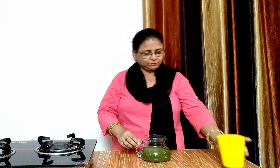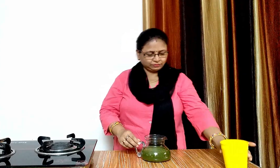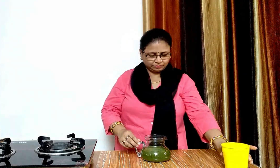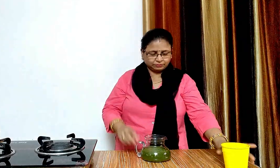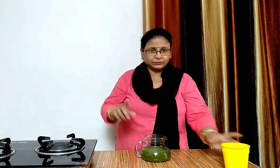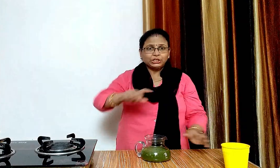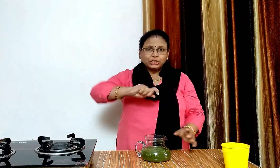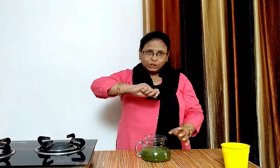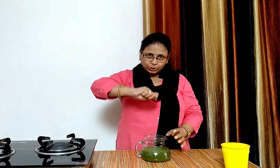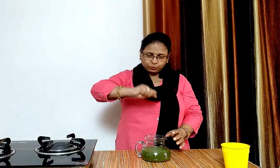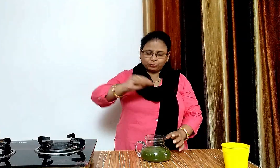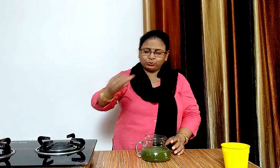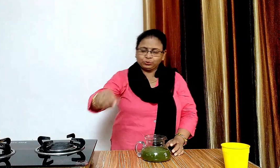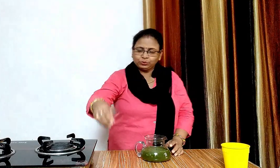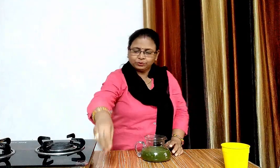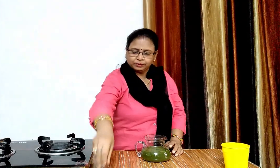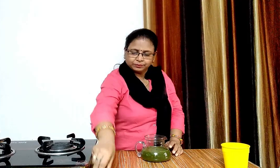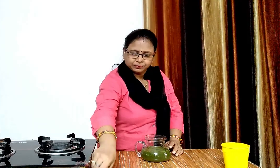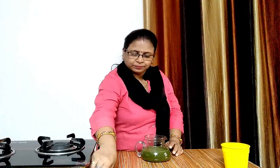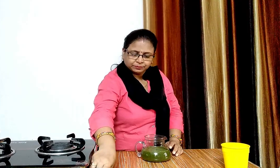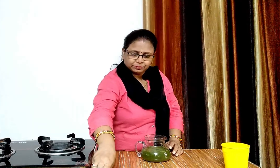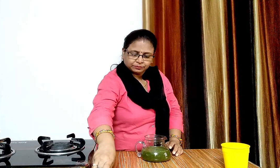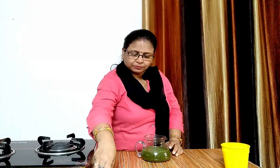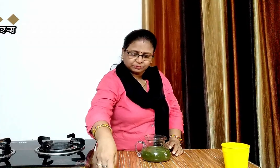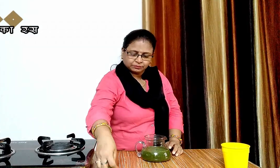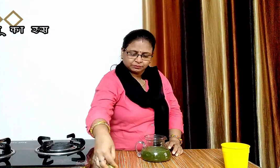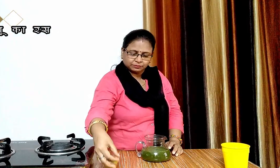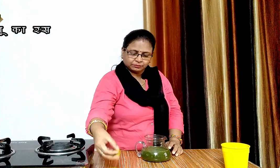और करीब दो चमच नीबू का रस चाल कर मिला लेंगे